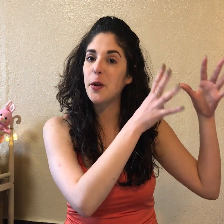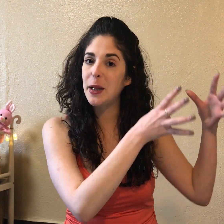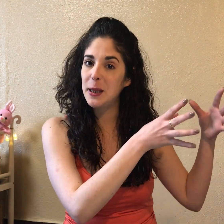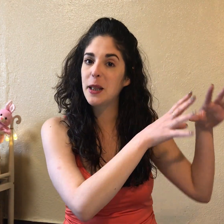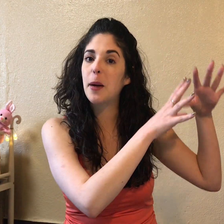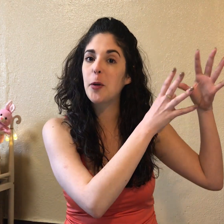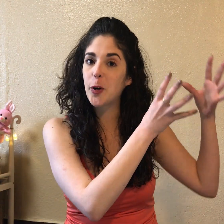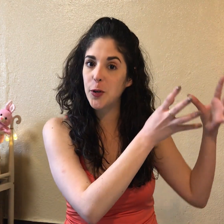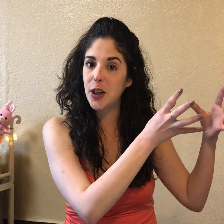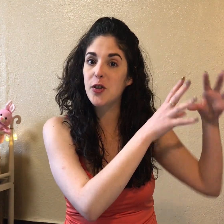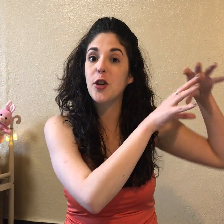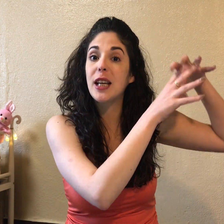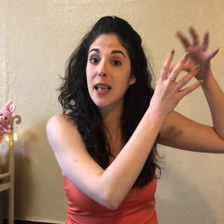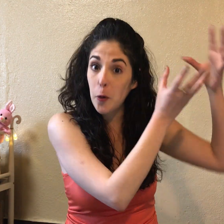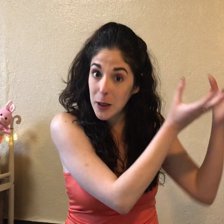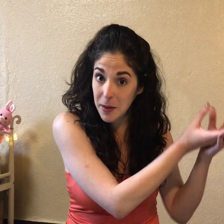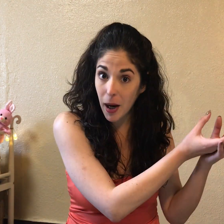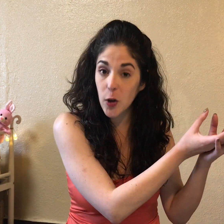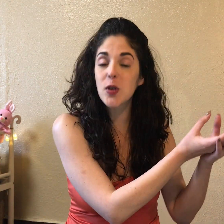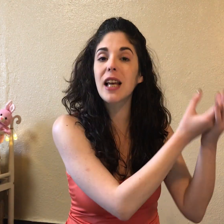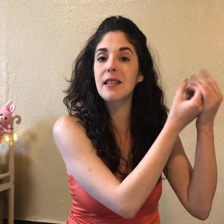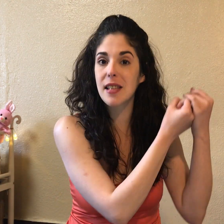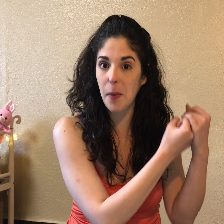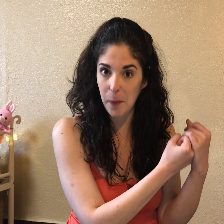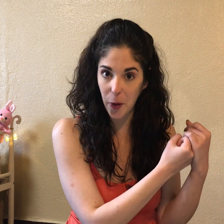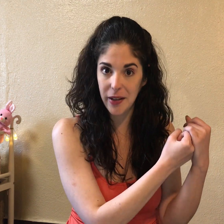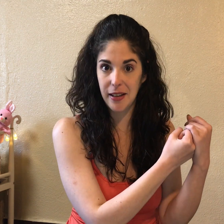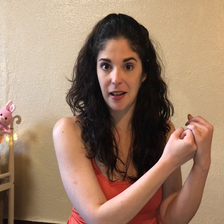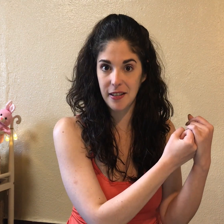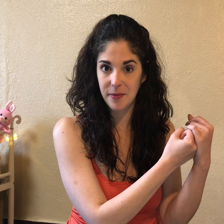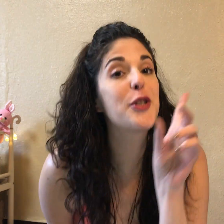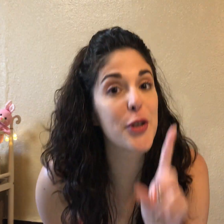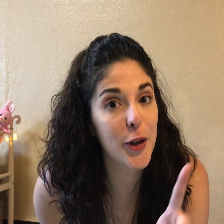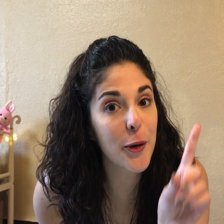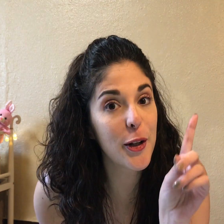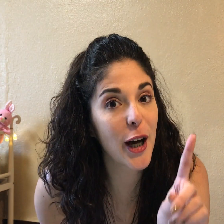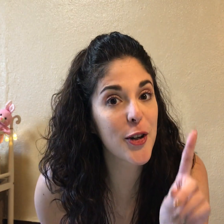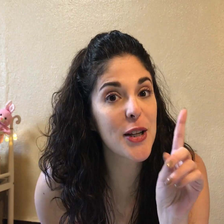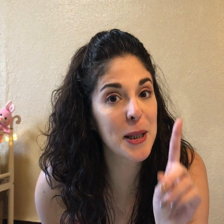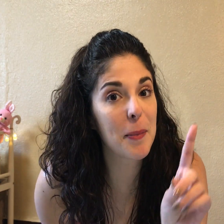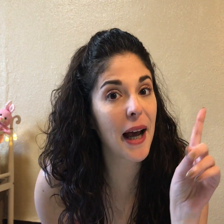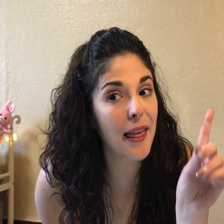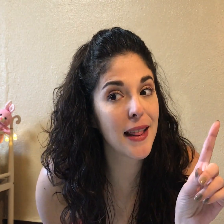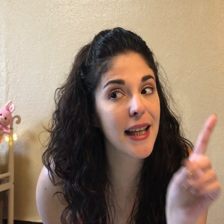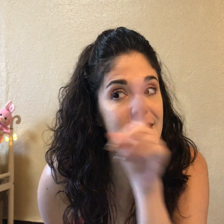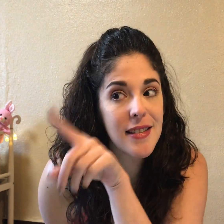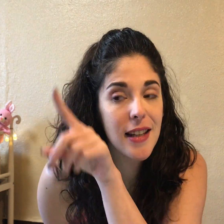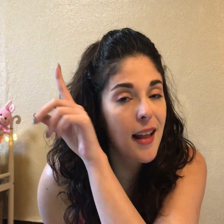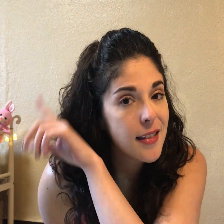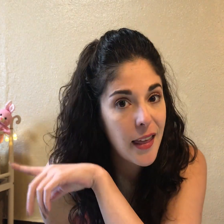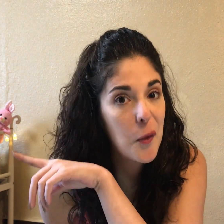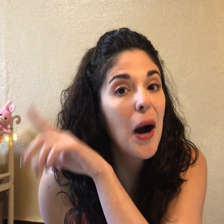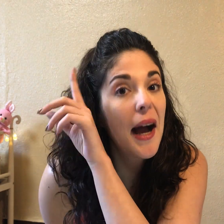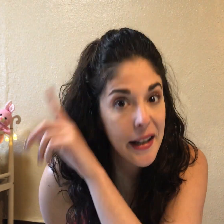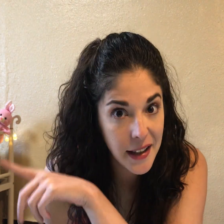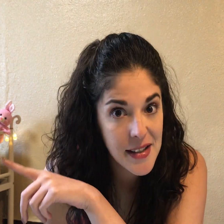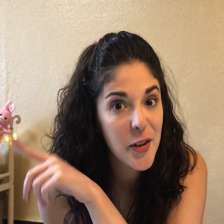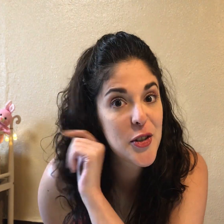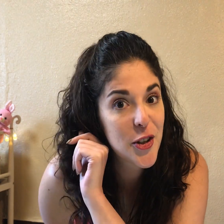sobreentienda por contexto esa última cosa, se va a poder quitar. Solo cuando la cosa esté pegada al desu Si está antes del wa, hay que decirlo sí o